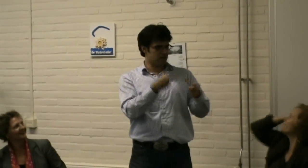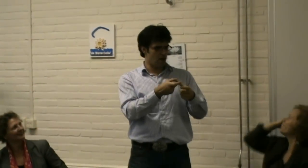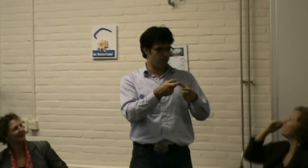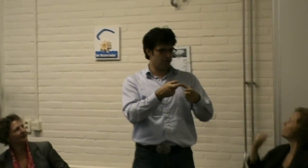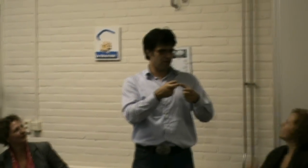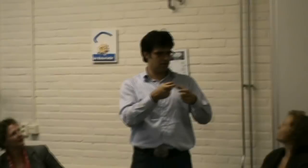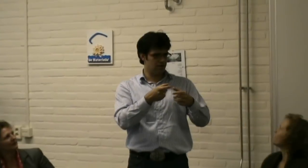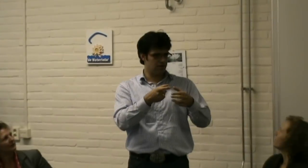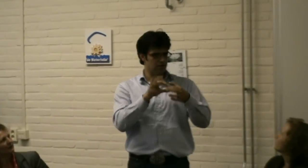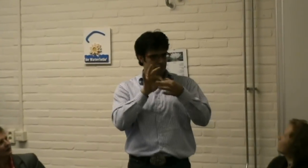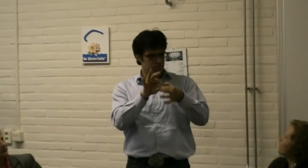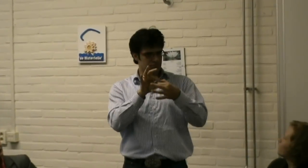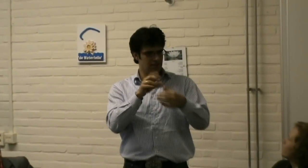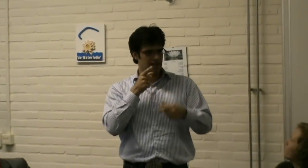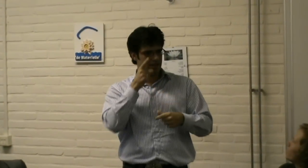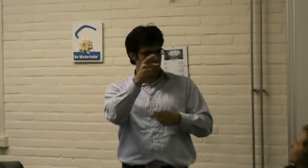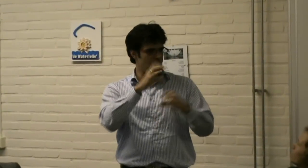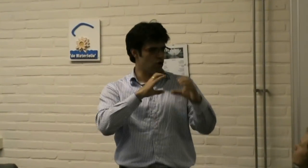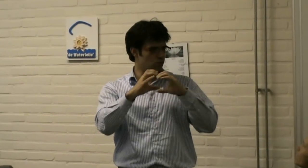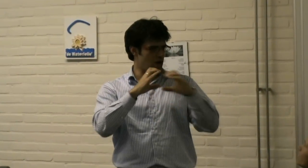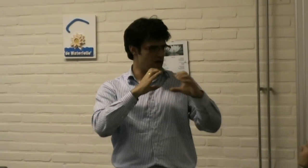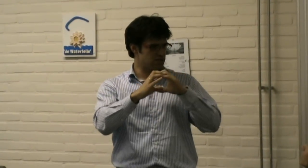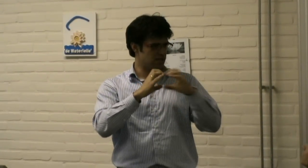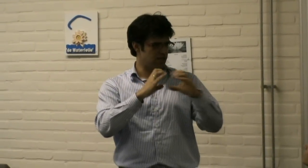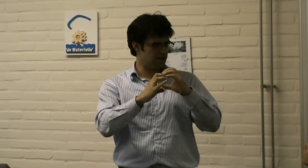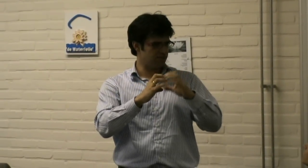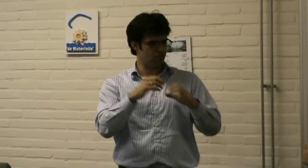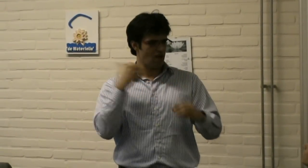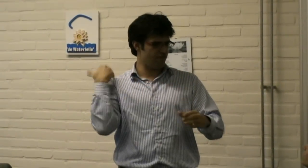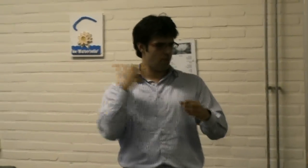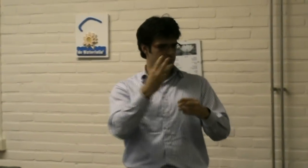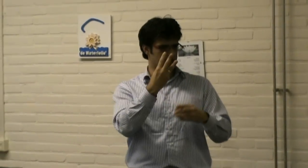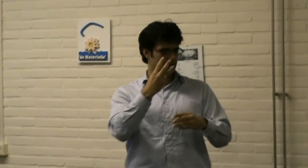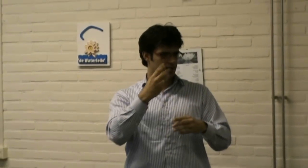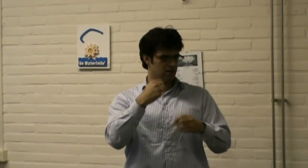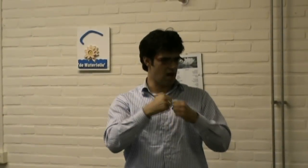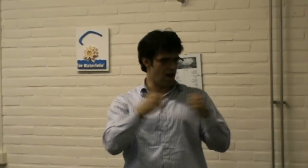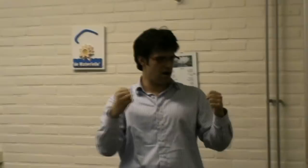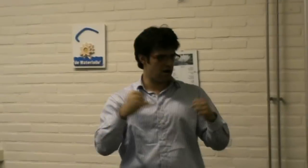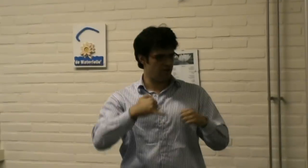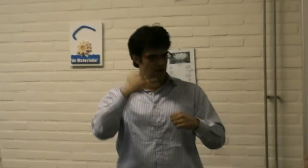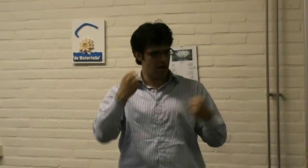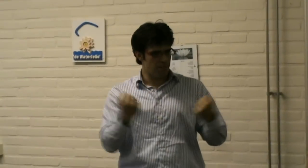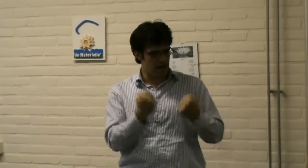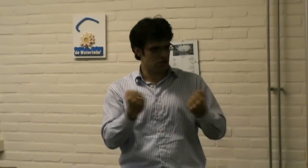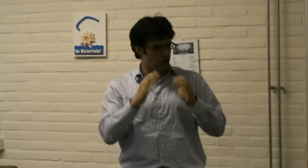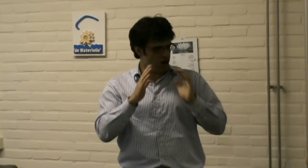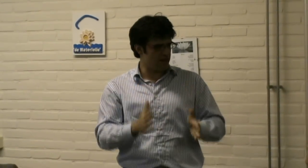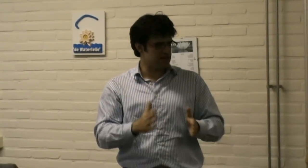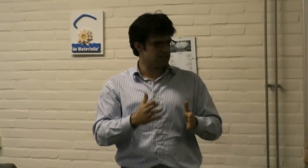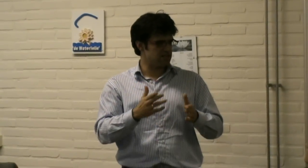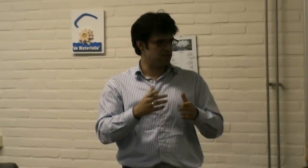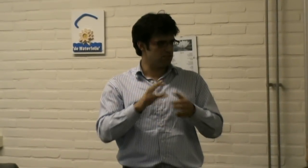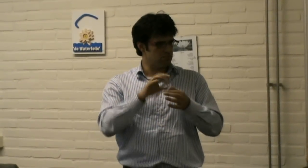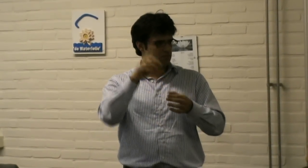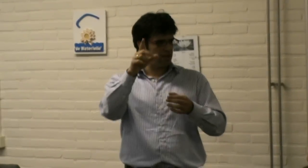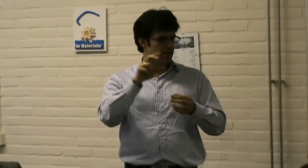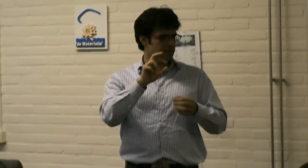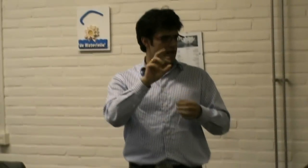Zoetermeer. Ik ben vanavond in mijn doogenschap. En met name voor de vrije telecommunicatie. De afgelopen drie jaar zijn we